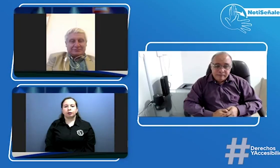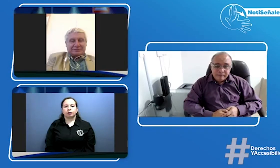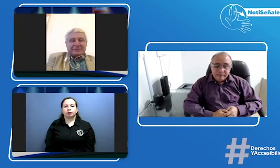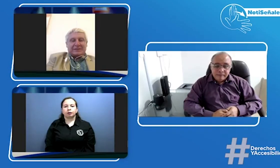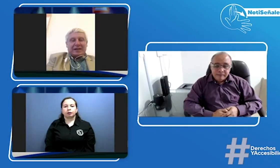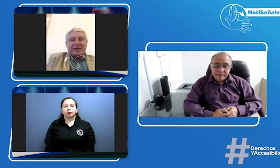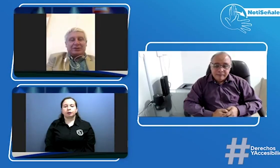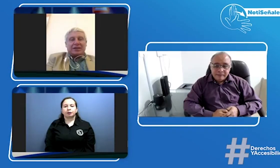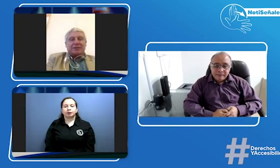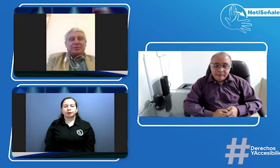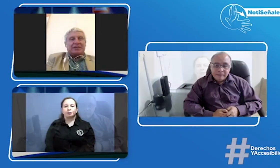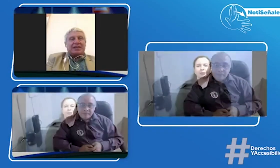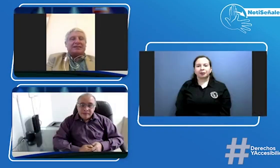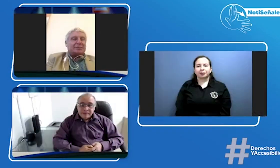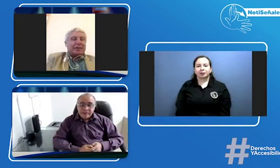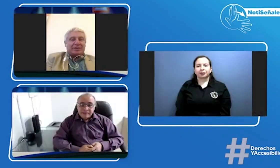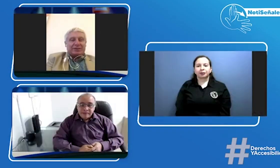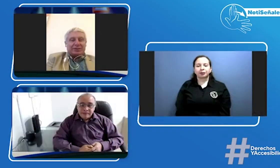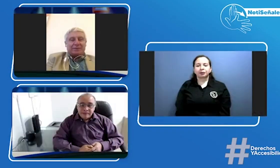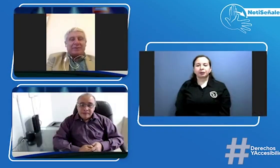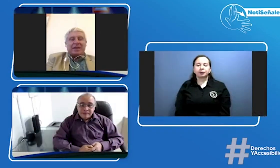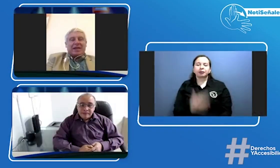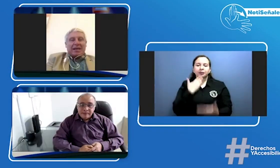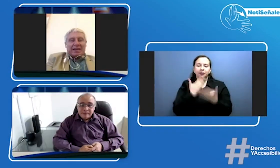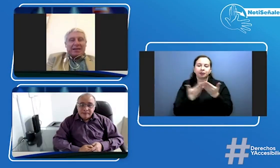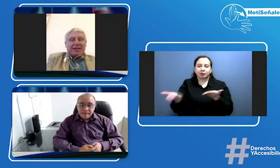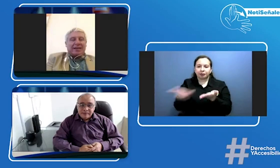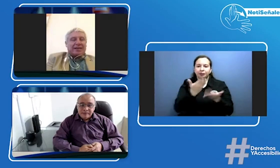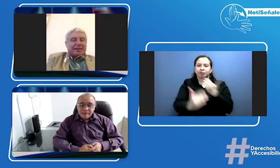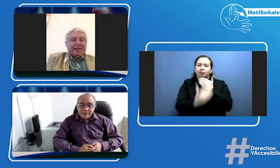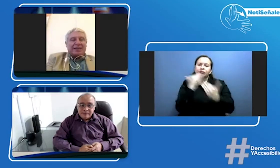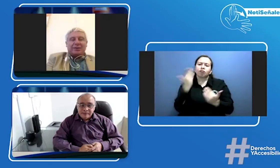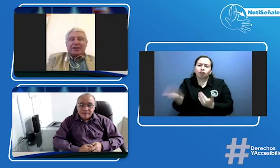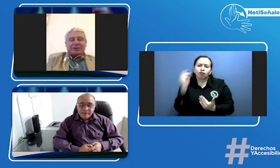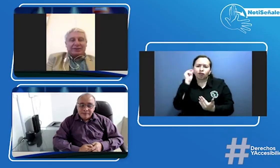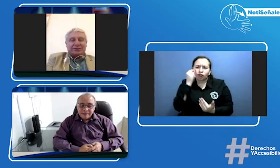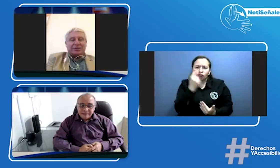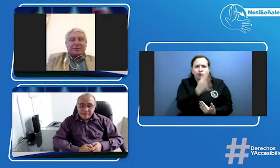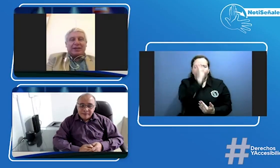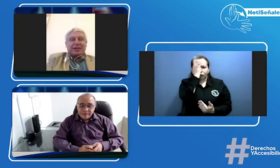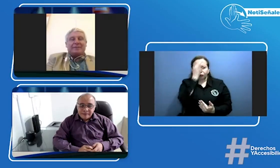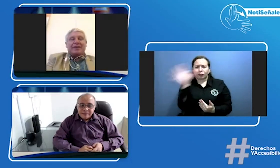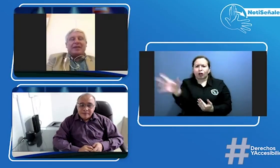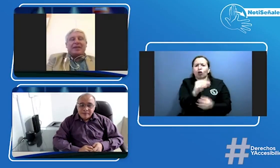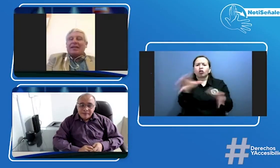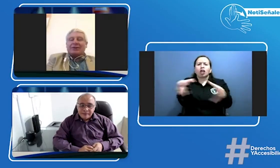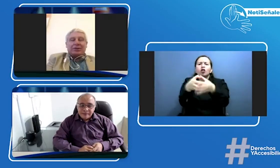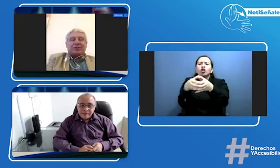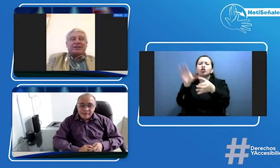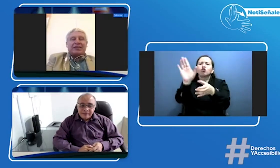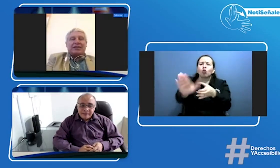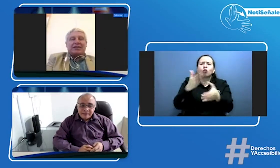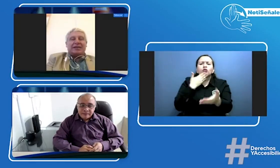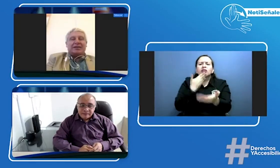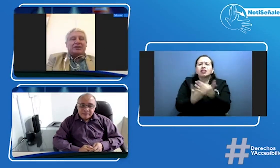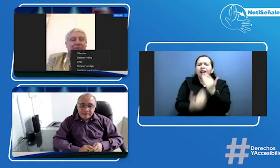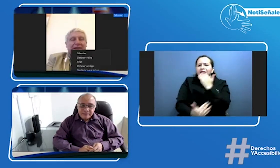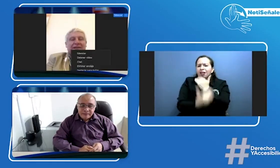a ustedes muchas gracias por la invitación a Henry a Natalia a toda la asociación como tal y a todos los que nos ven en este